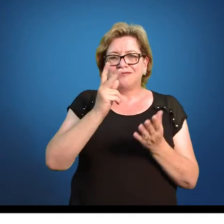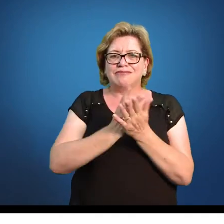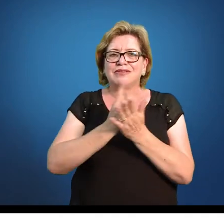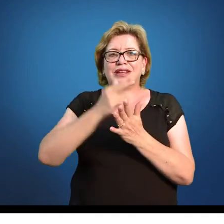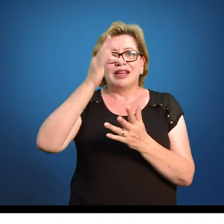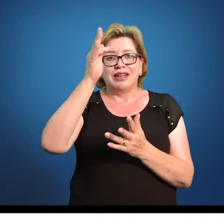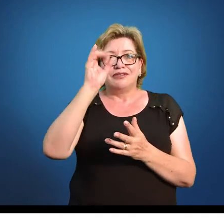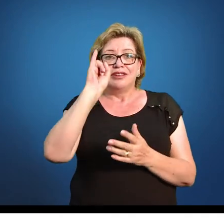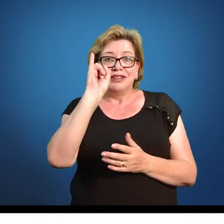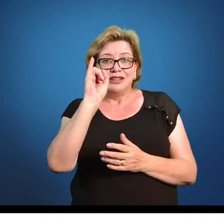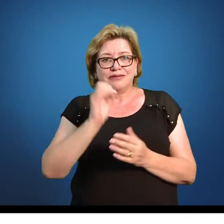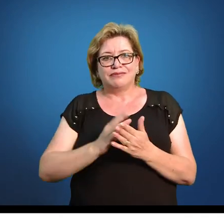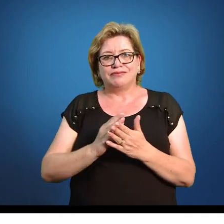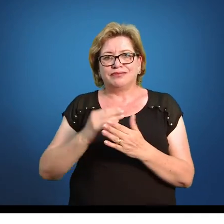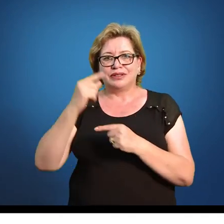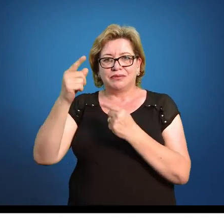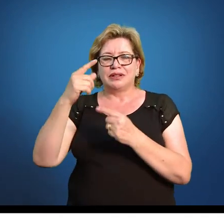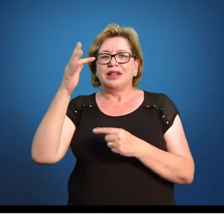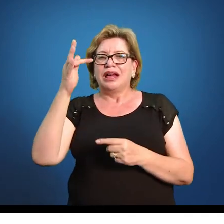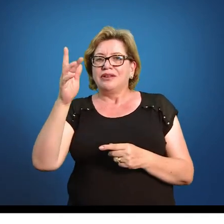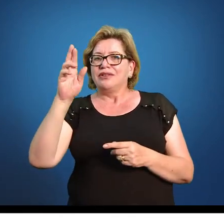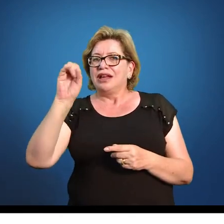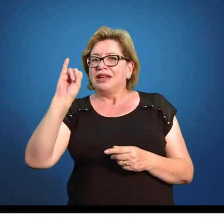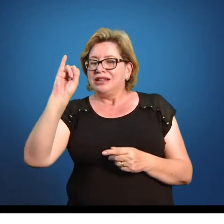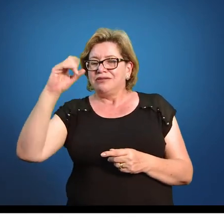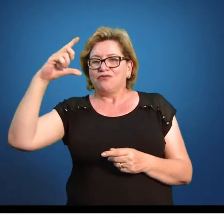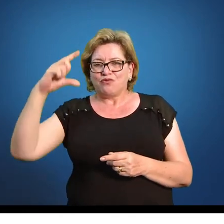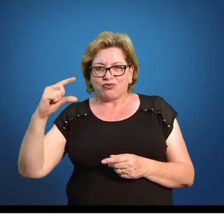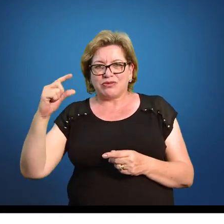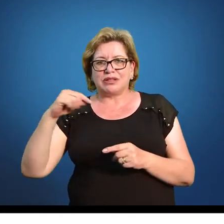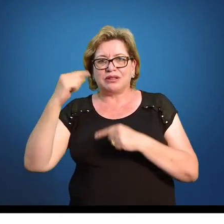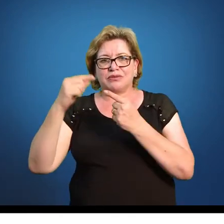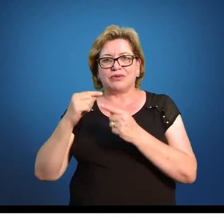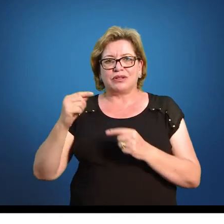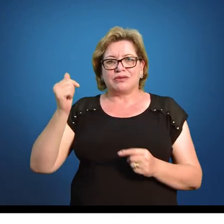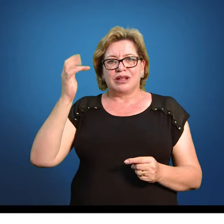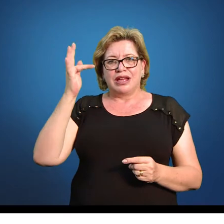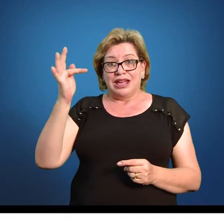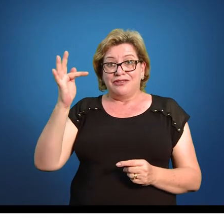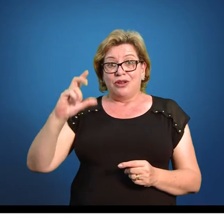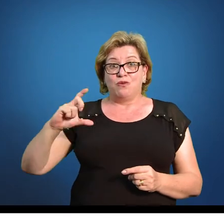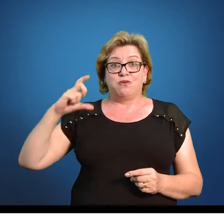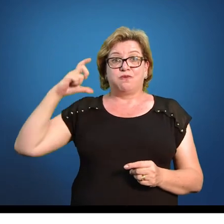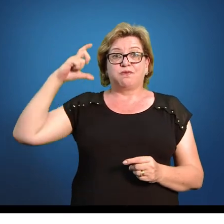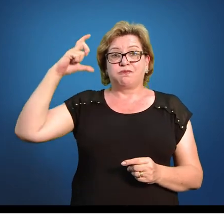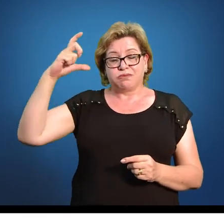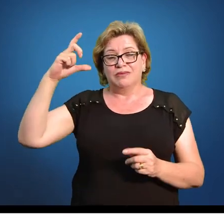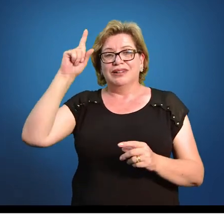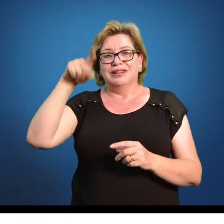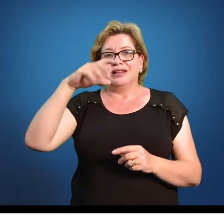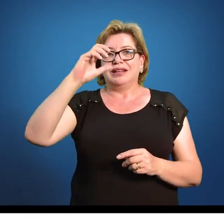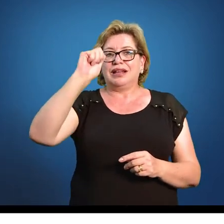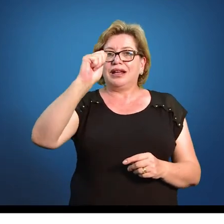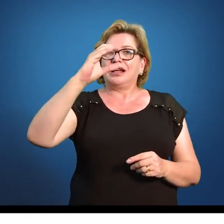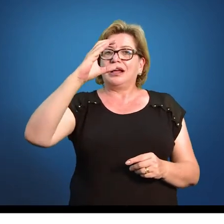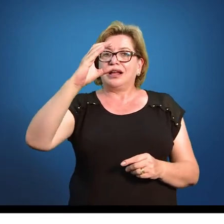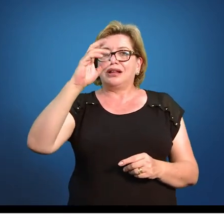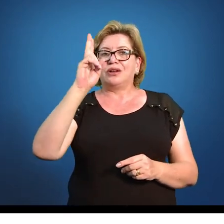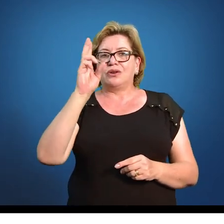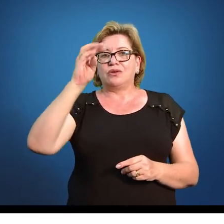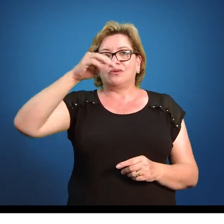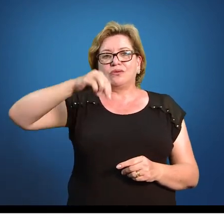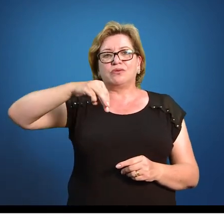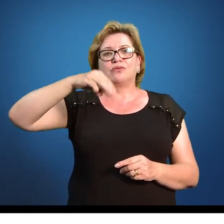Aqui, um FRI minúsculo. E, para diferenciar da acumulada, nós vamos colocar ela como sendo um F maiúsculo.